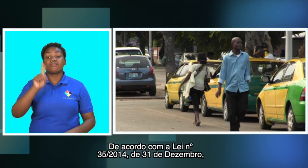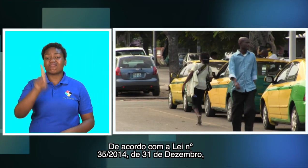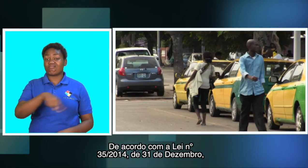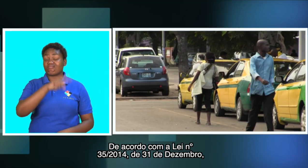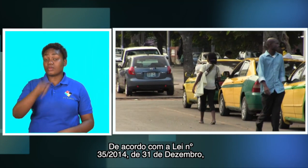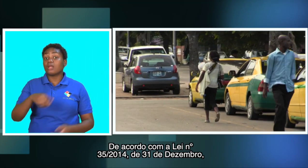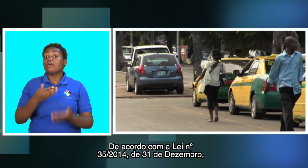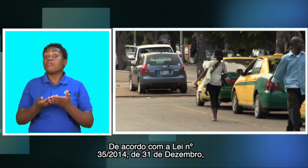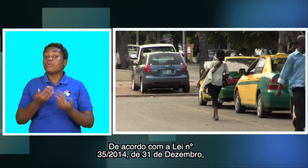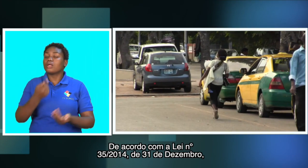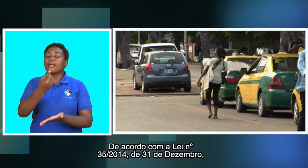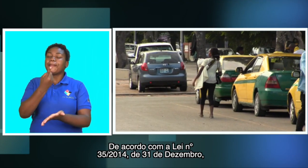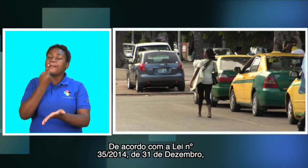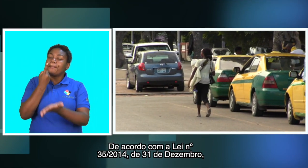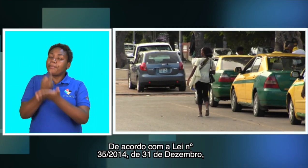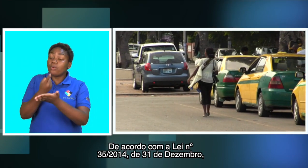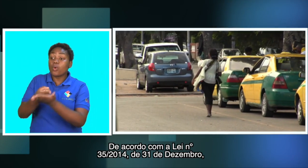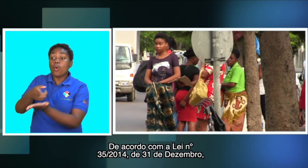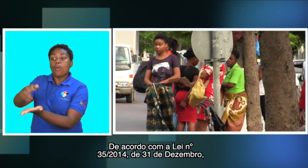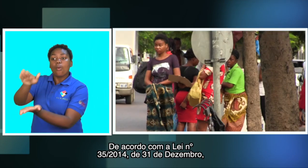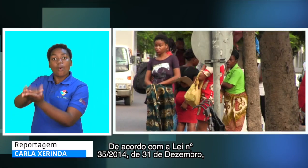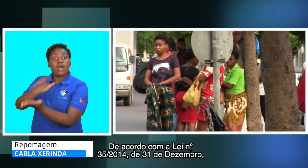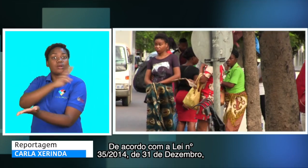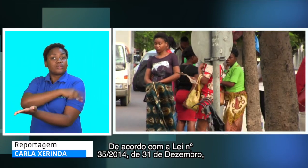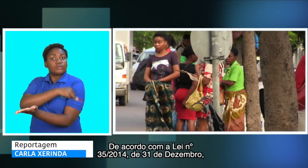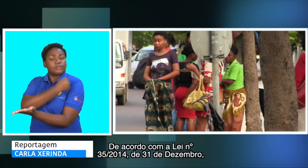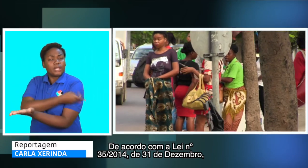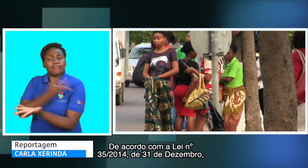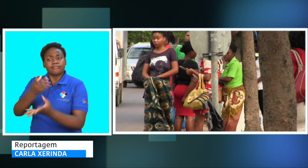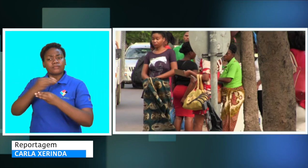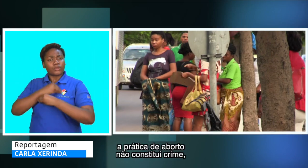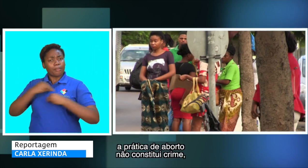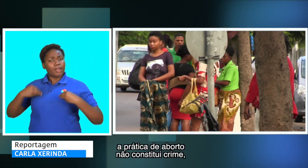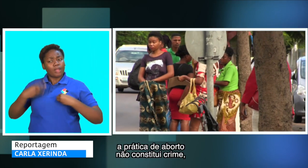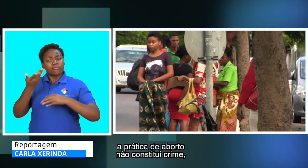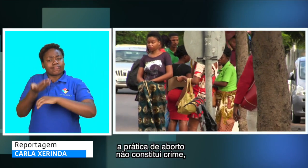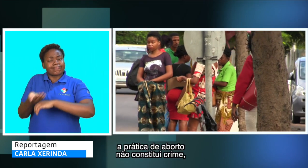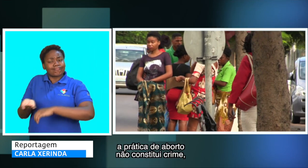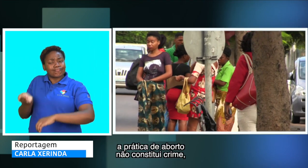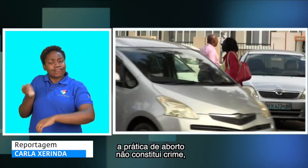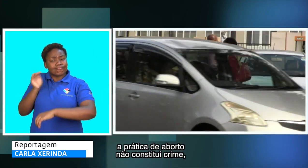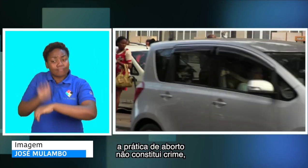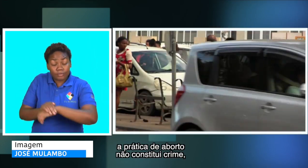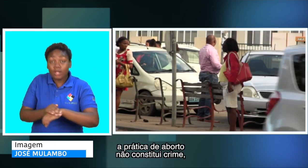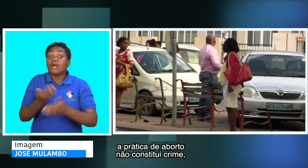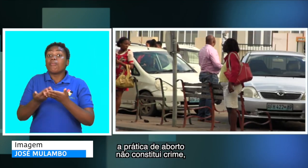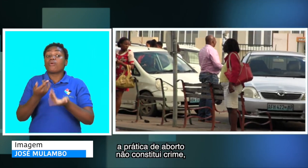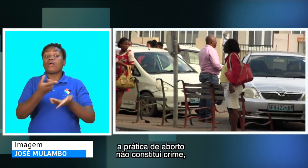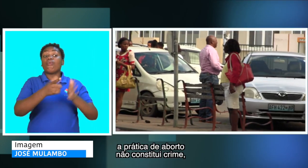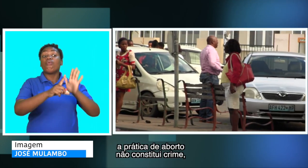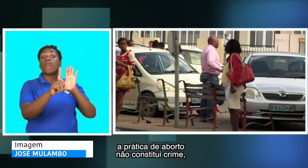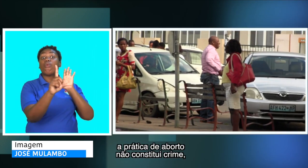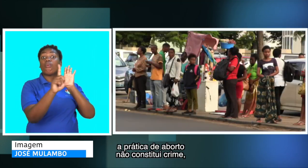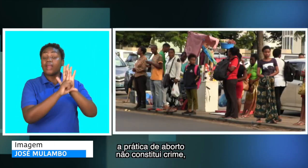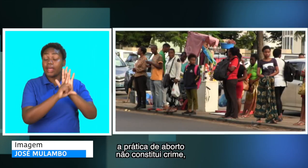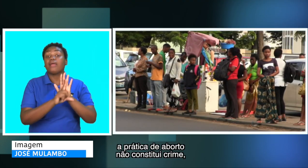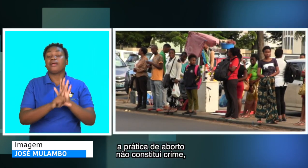barra 2014, de 31 de dezembro, a prática de aborto não constitui